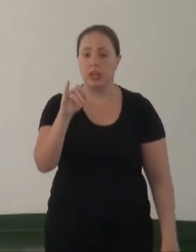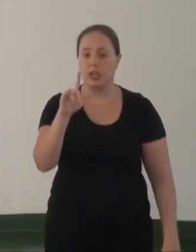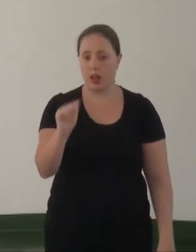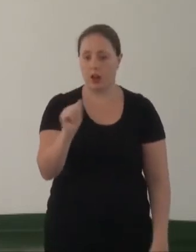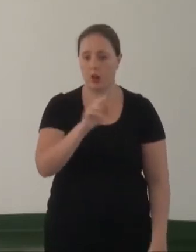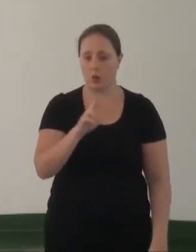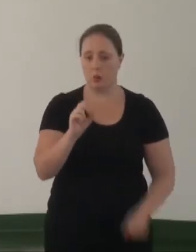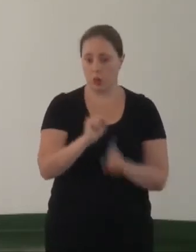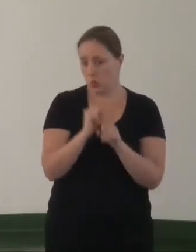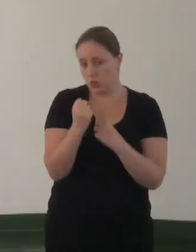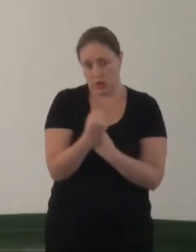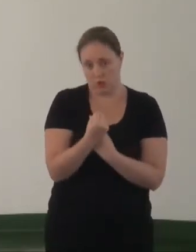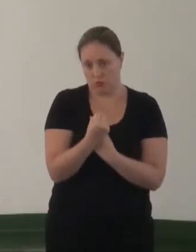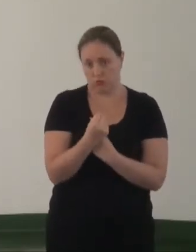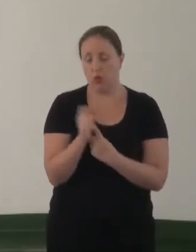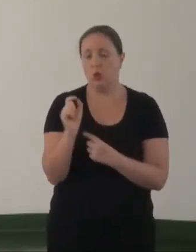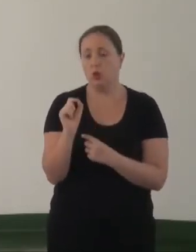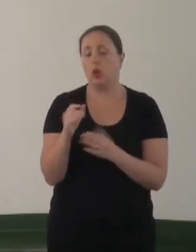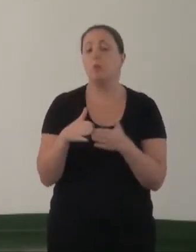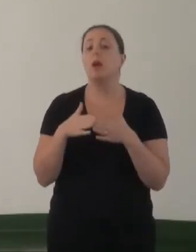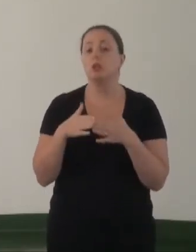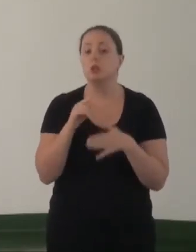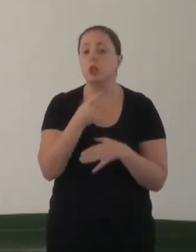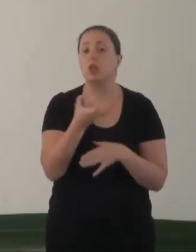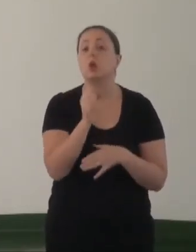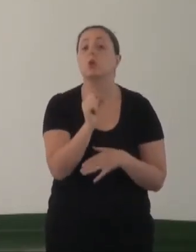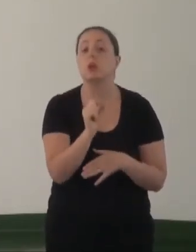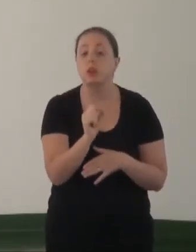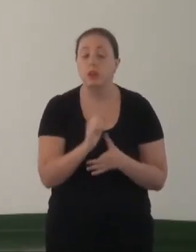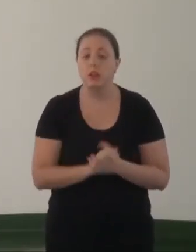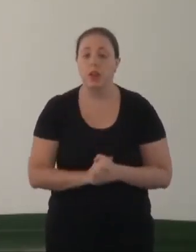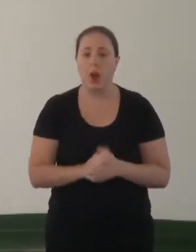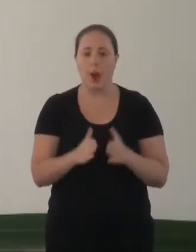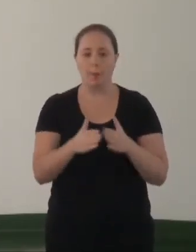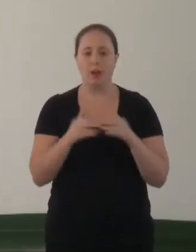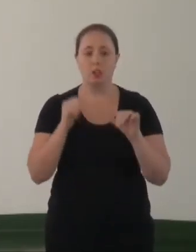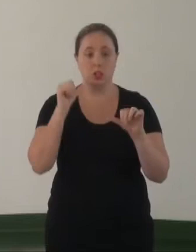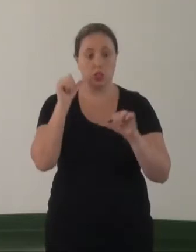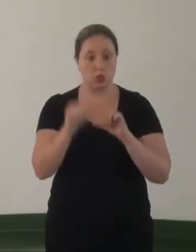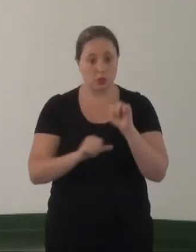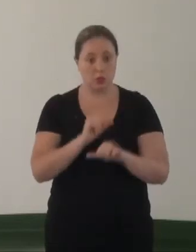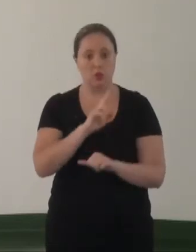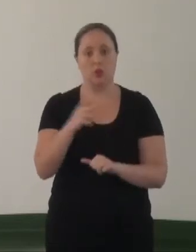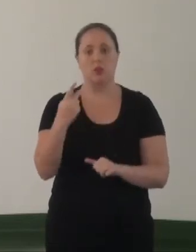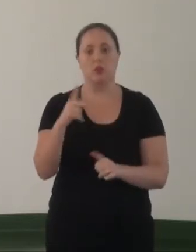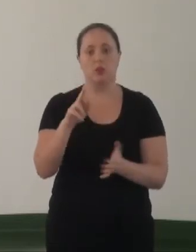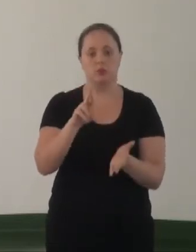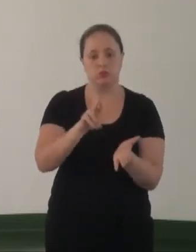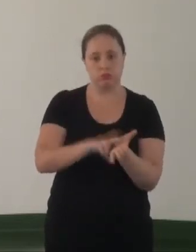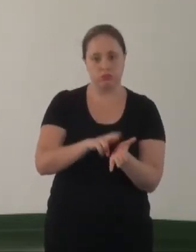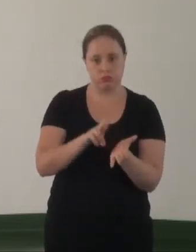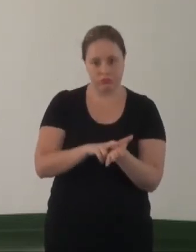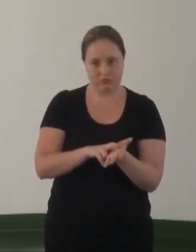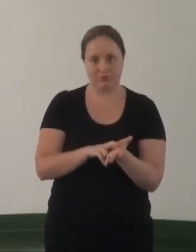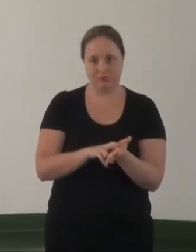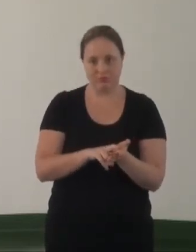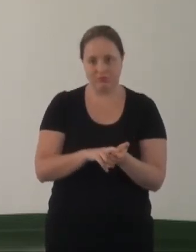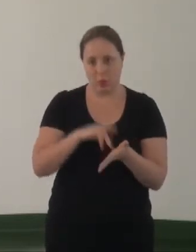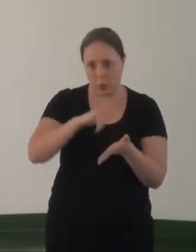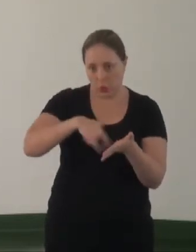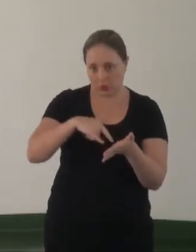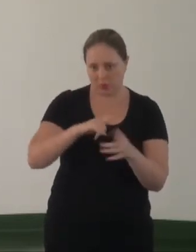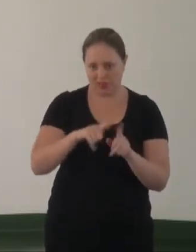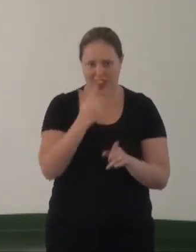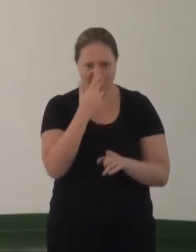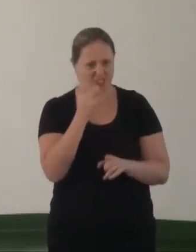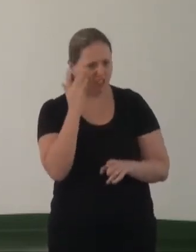social, que é Keila Simpson. O que ela pede? Elas pedem que seja modificado no seu registro civil, mas acha que isso é uma operação